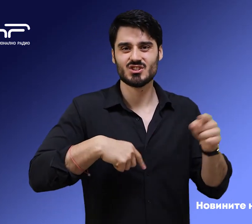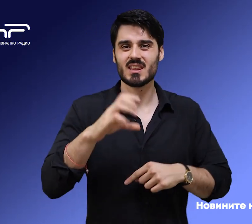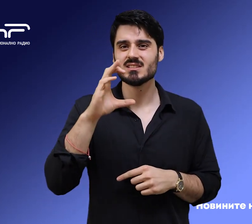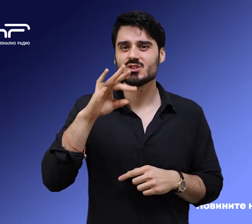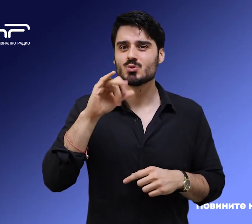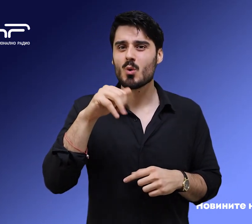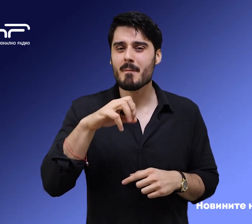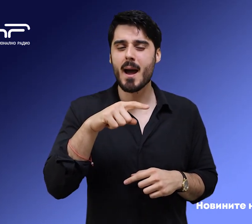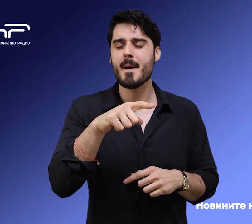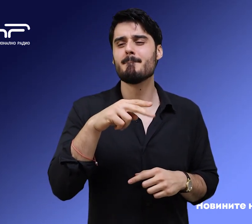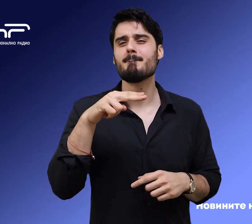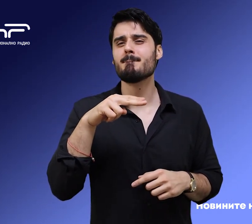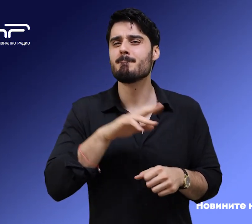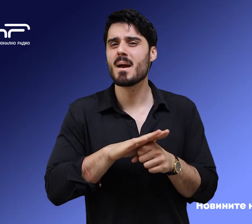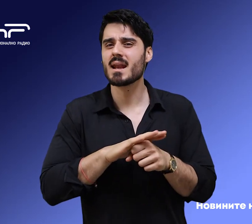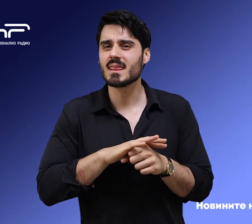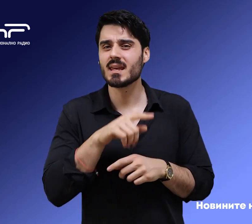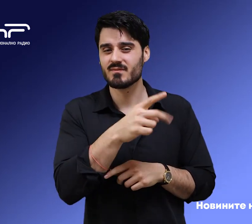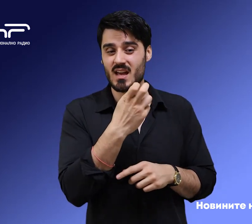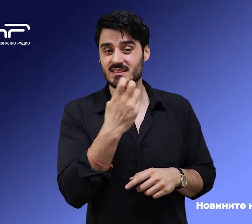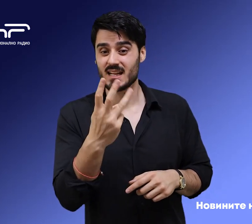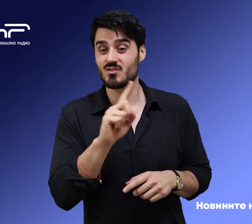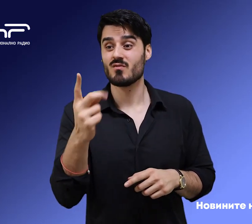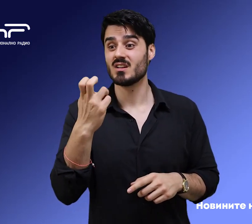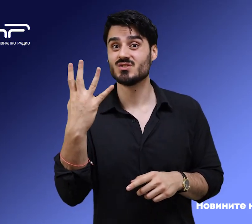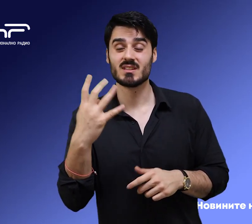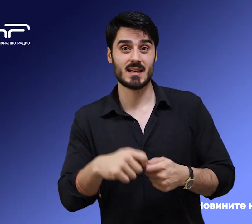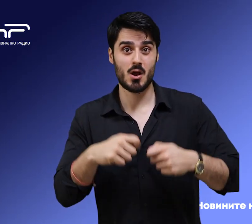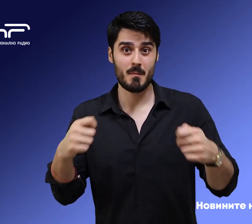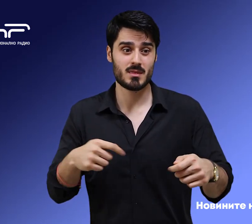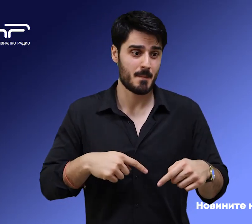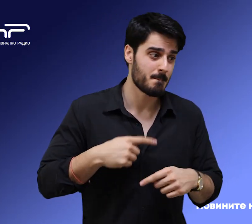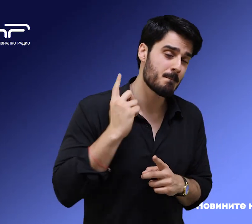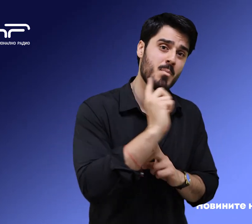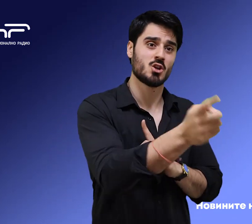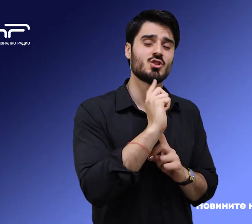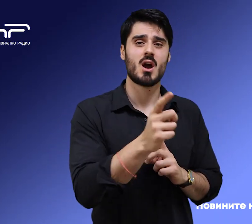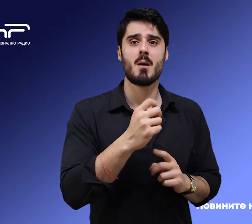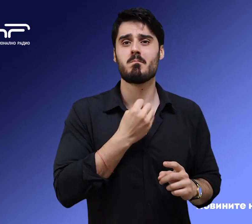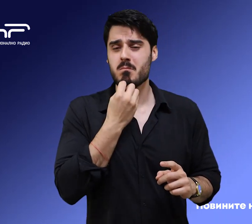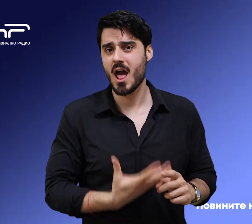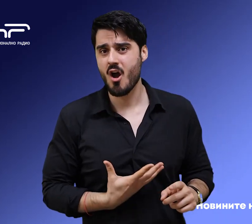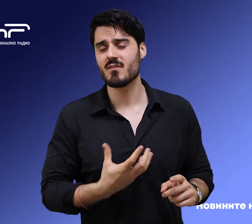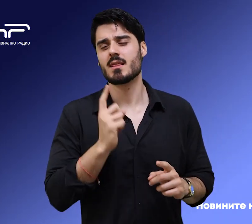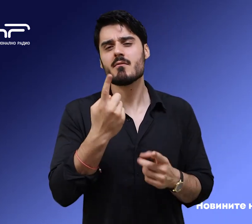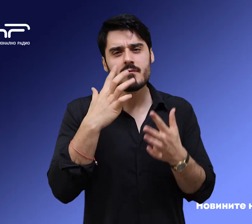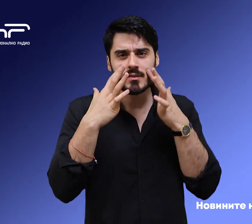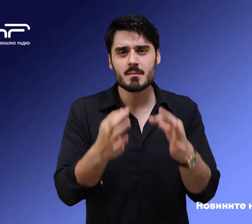в участък Перник-Студена от 23 до 24 км в посока Благой в град се осъществява с повишено внимание и